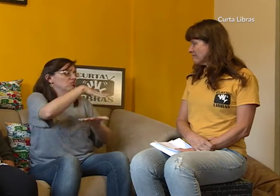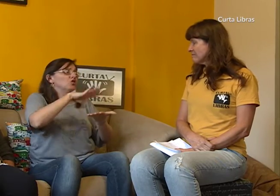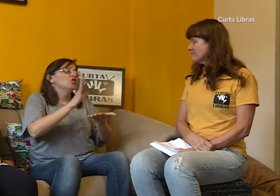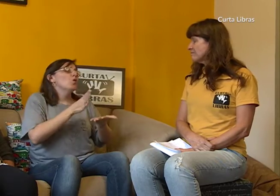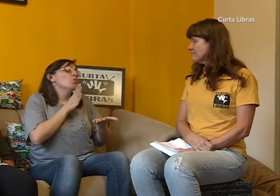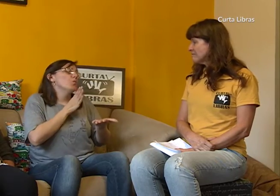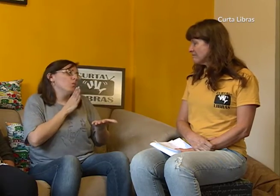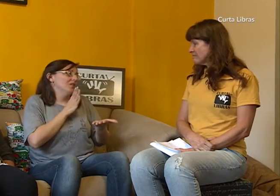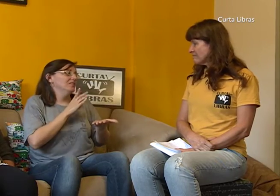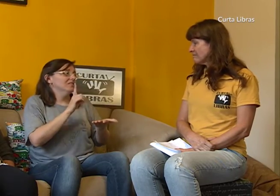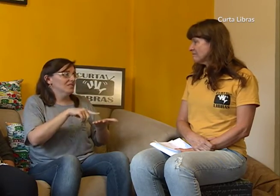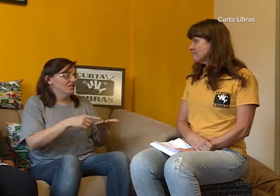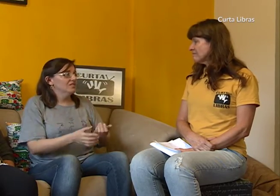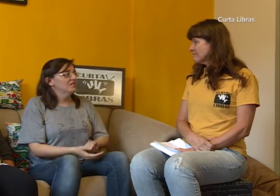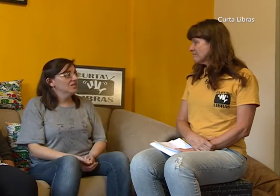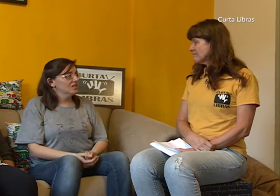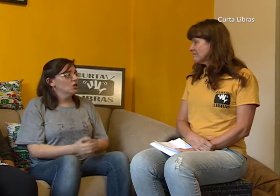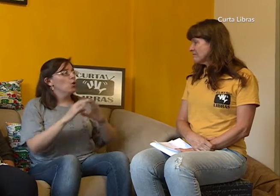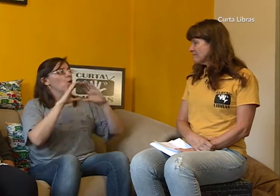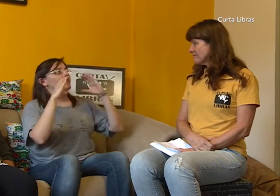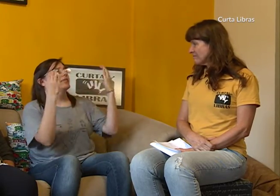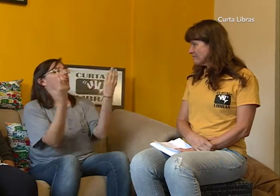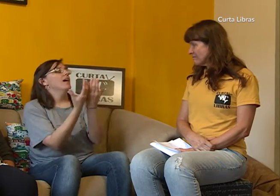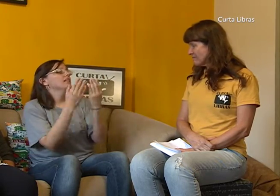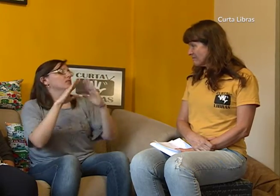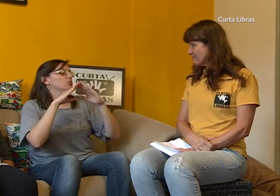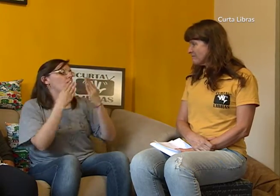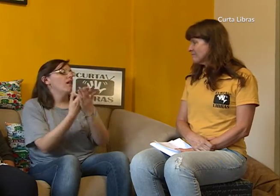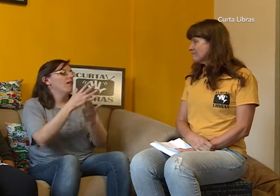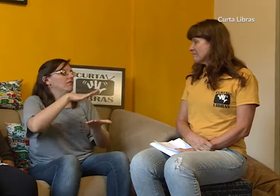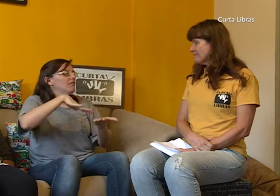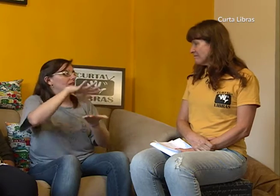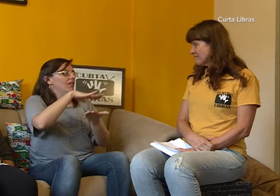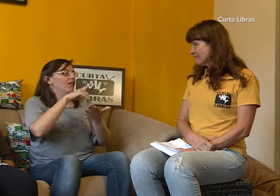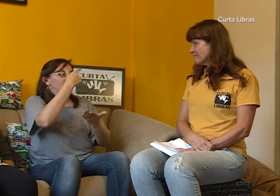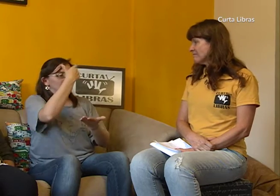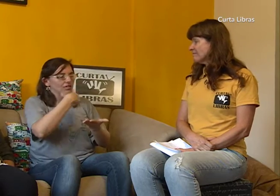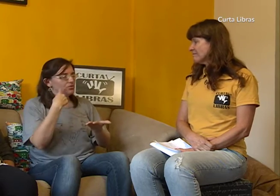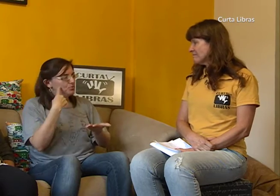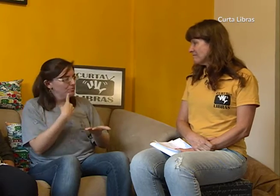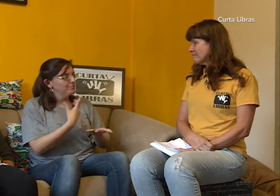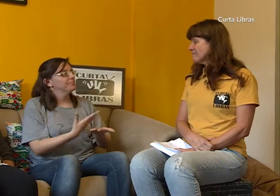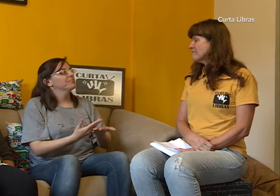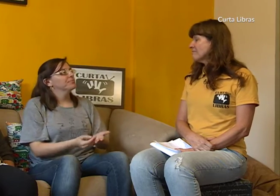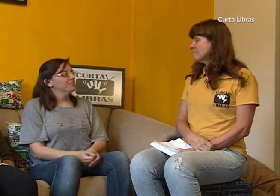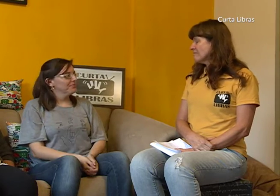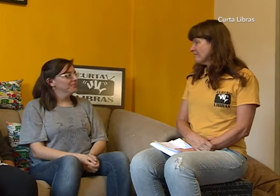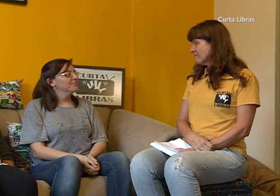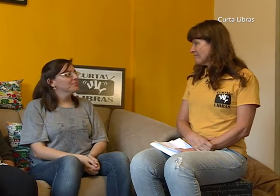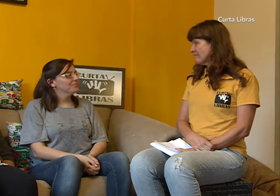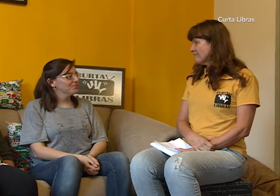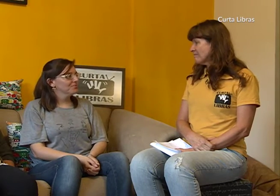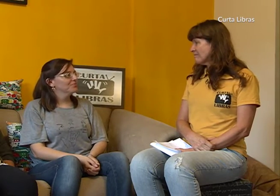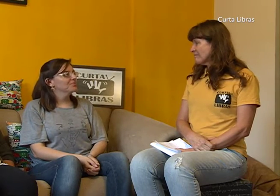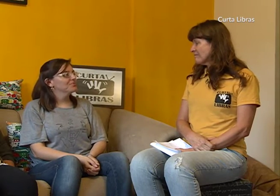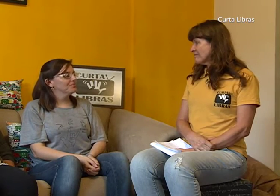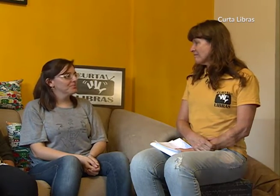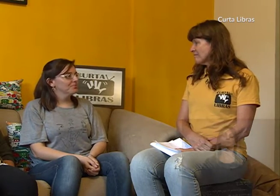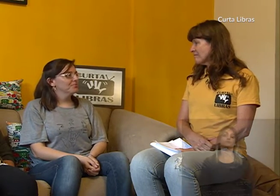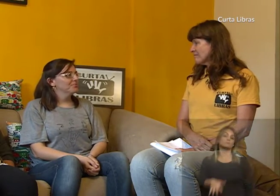O contato entre todos é muito tranquilo, porque já conhecem essas questões. A comunidade escolar tem uma identidade